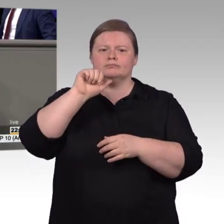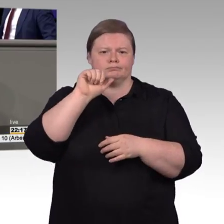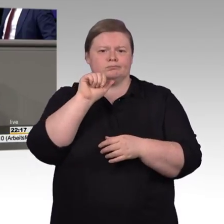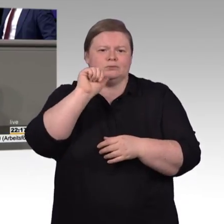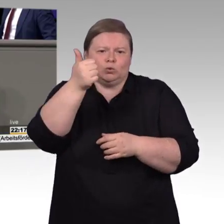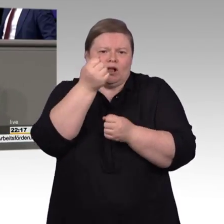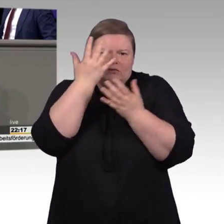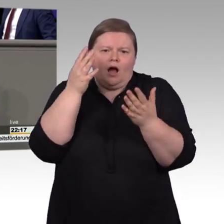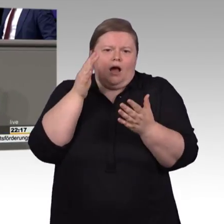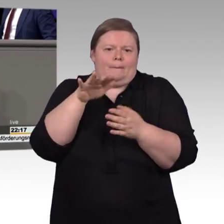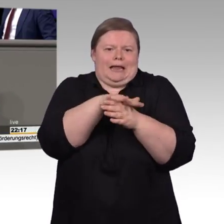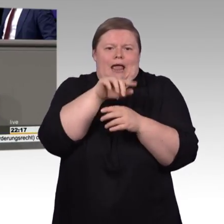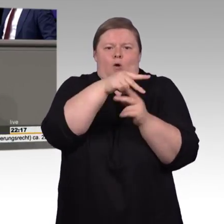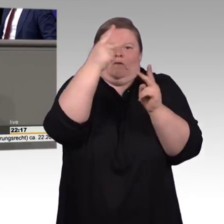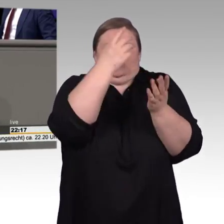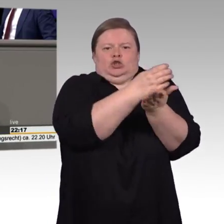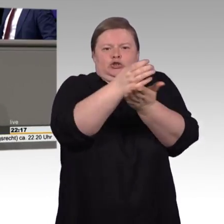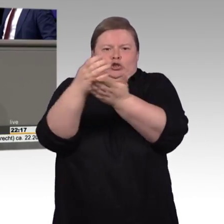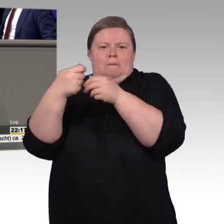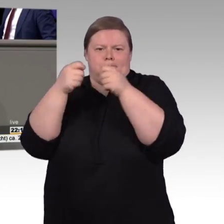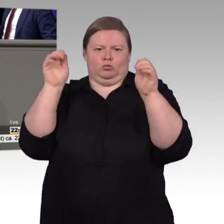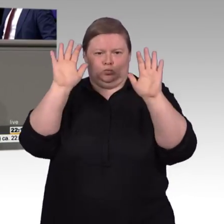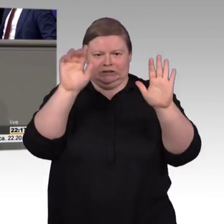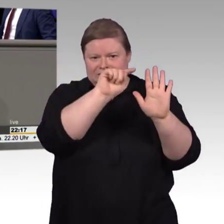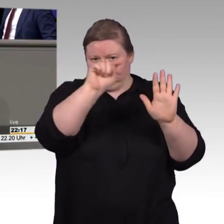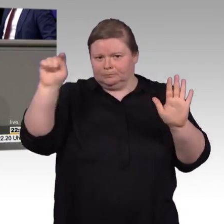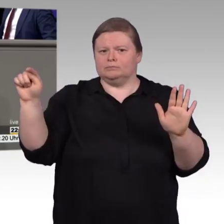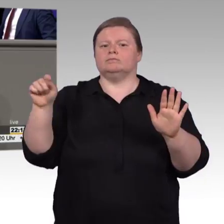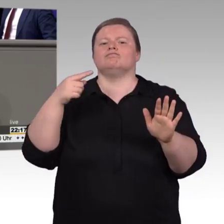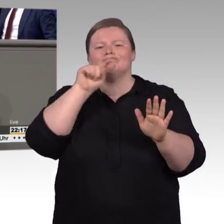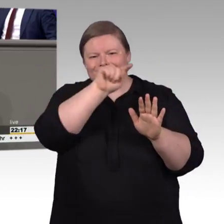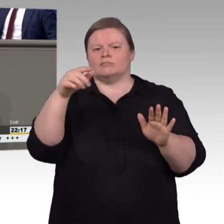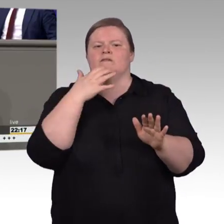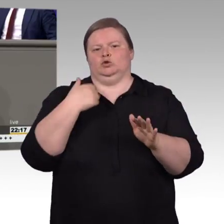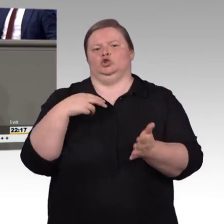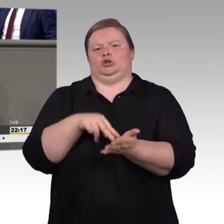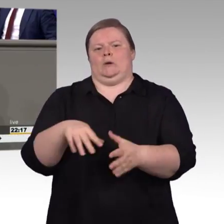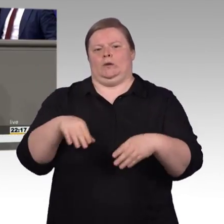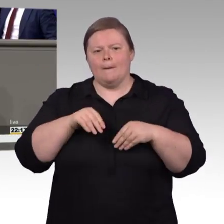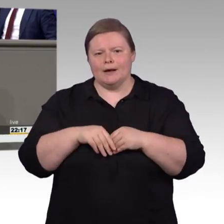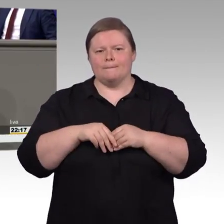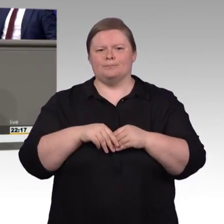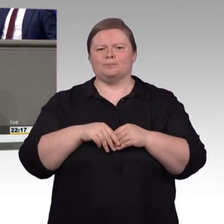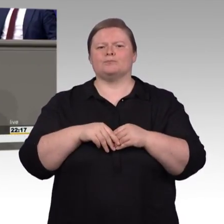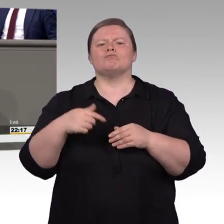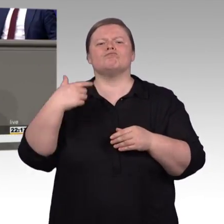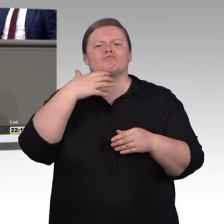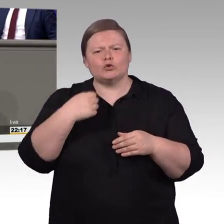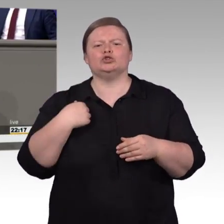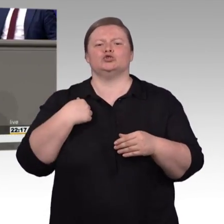Stellung nehmen, zur barrierefreien Gestaltung von Internetseiten, insbesondere der der öffentlichen Stellen des Bundes. Eine Umsetzung